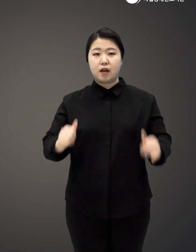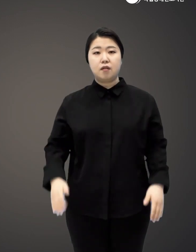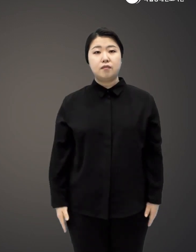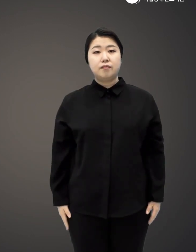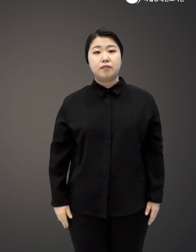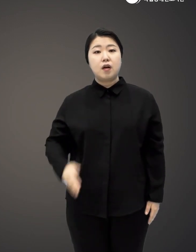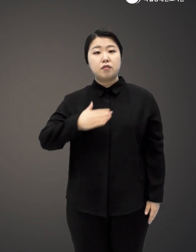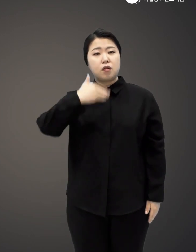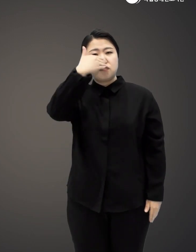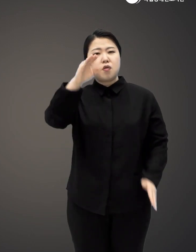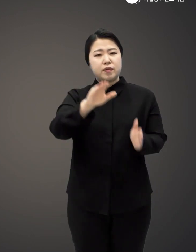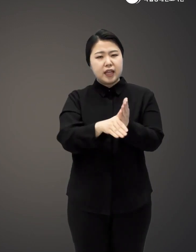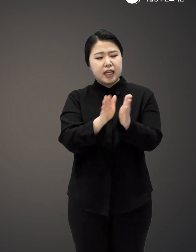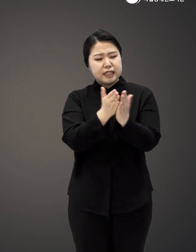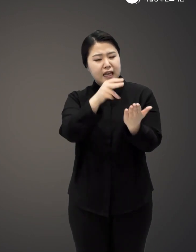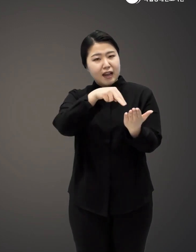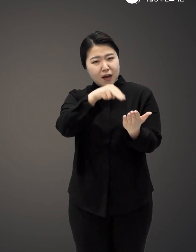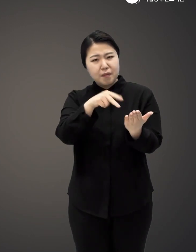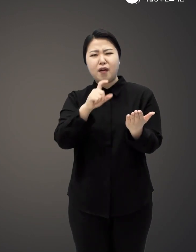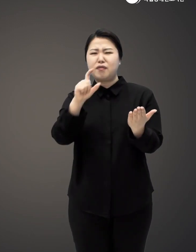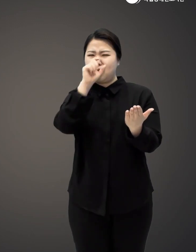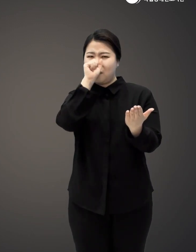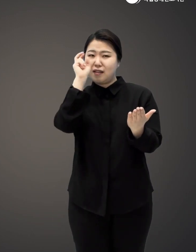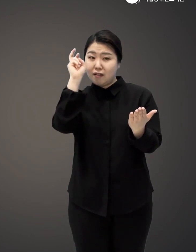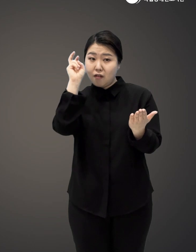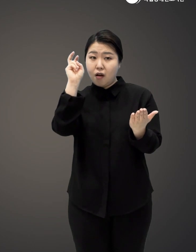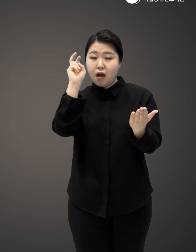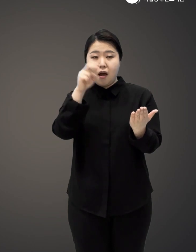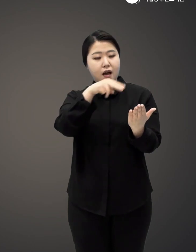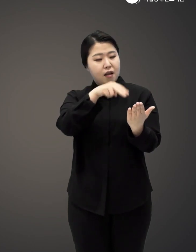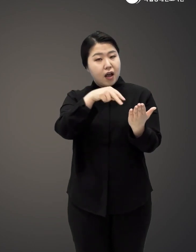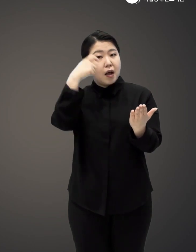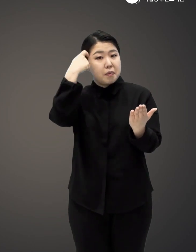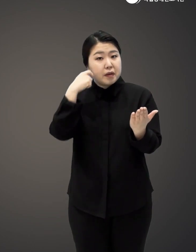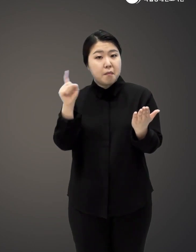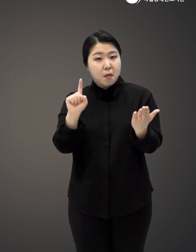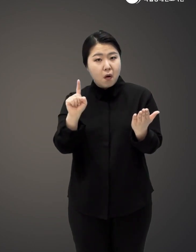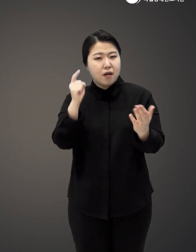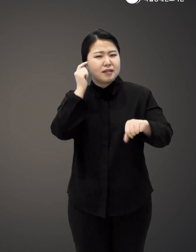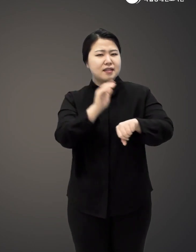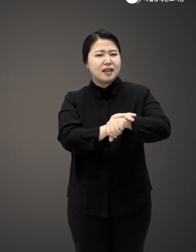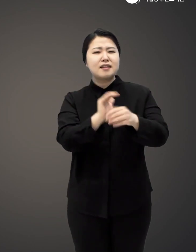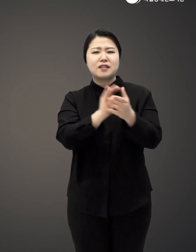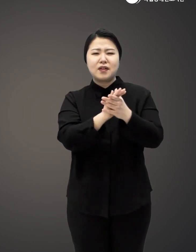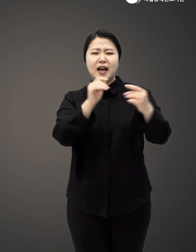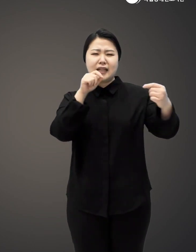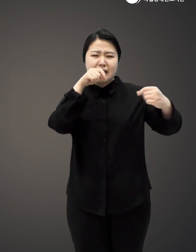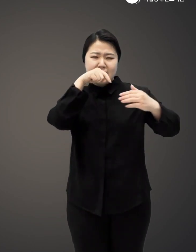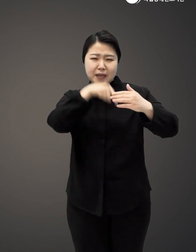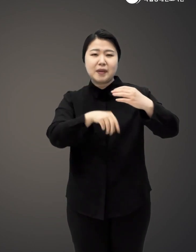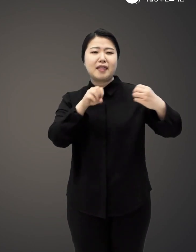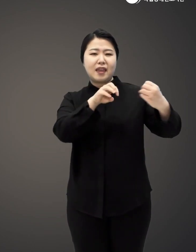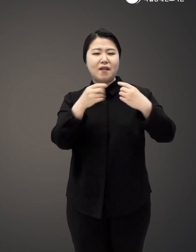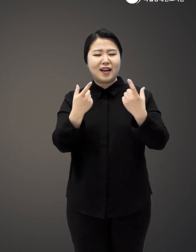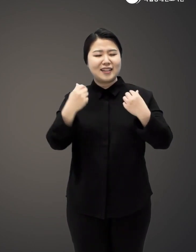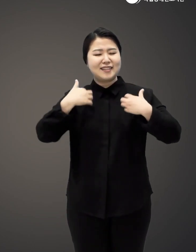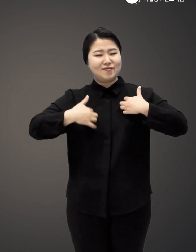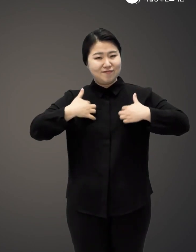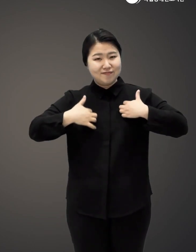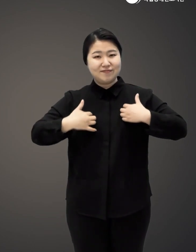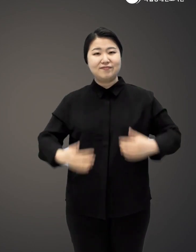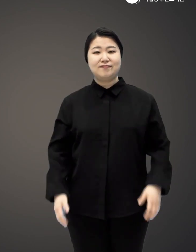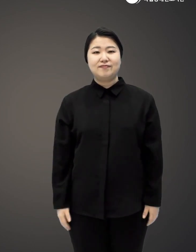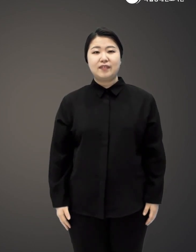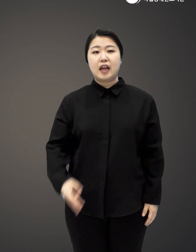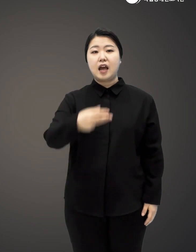젊었을 때 이 책을 읽었더라면 좋았을 것이다 이 책을 읽으면 현명한 친구와 깊은 대화를 나누는 듯한 즐거움이 느껴진다